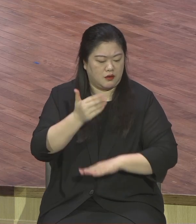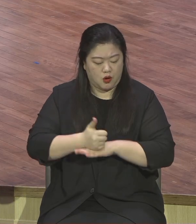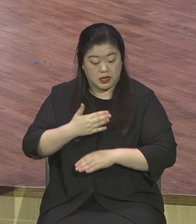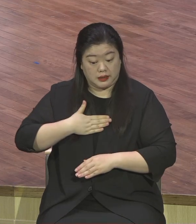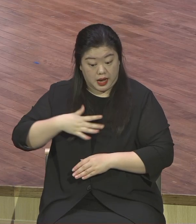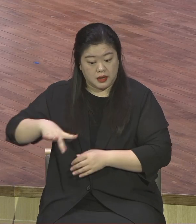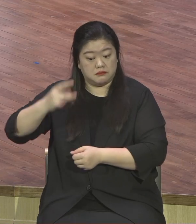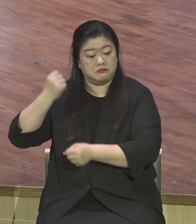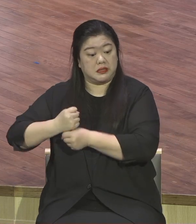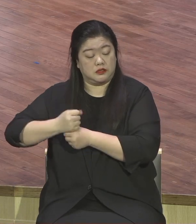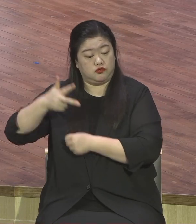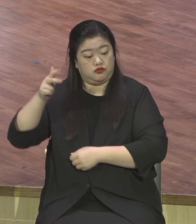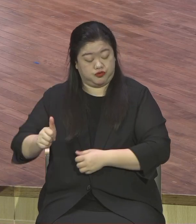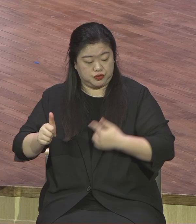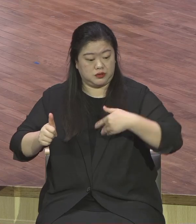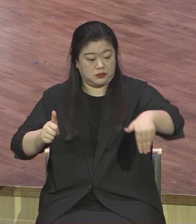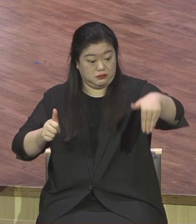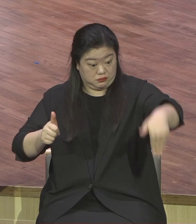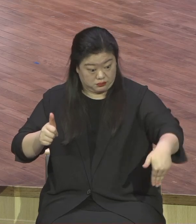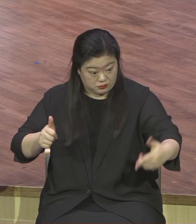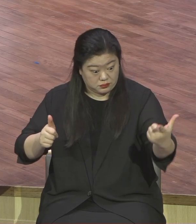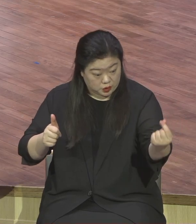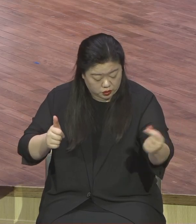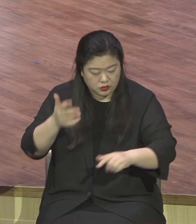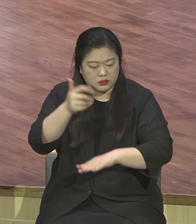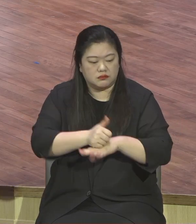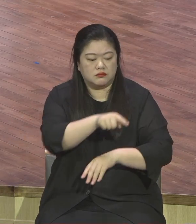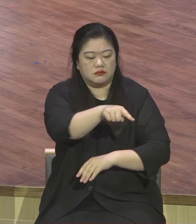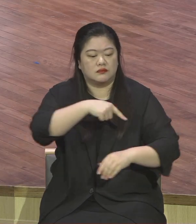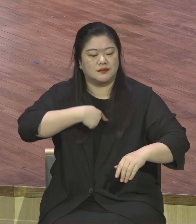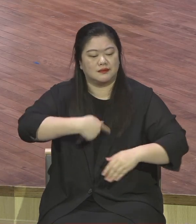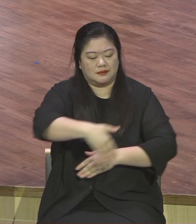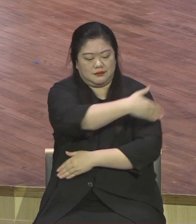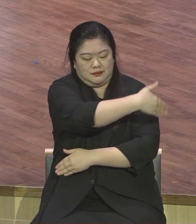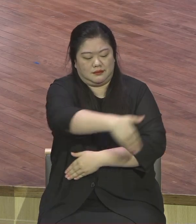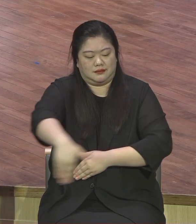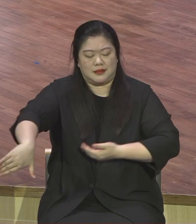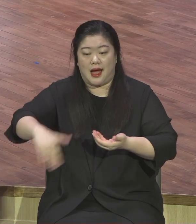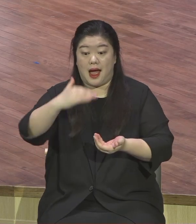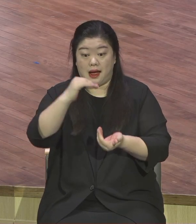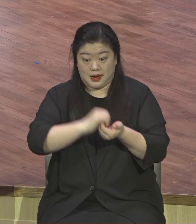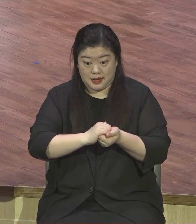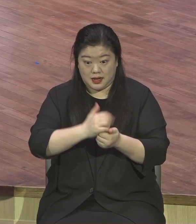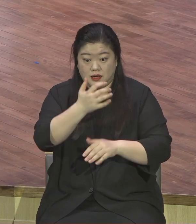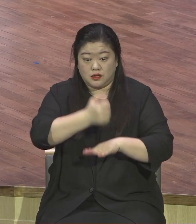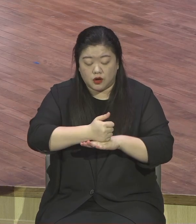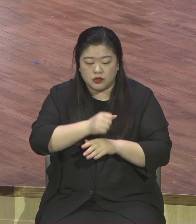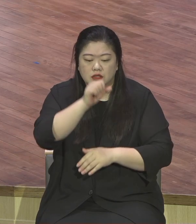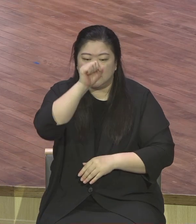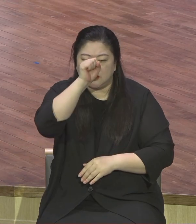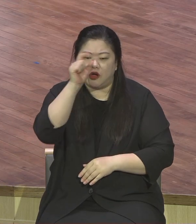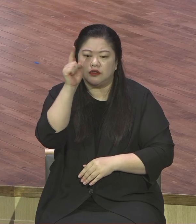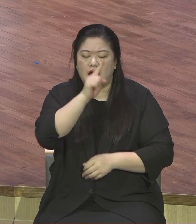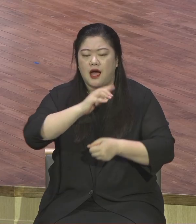과일을 먹으면 안 돼 나는 창조주야 너는 피조물이야 요게 경계야 알겠지 요거만 안 먹어 너 다 가져